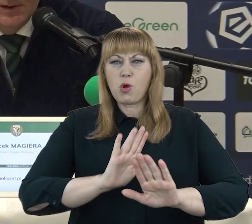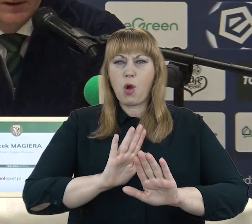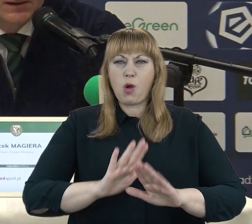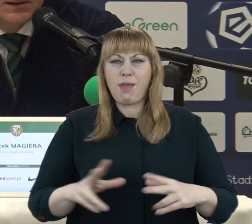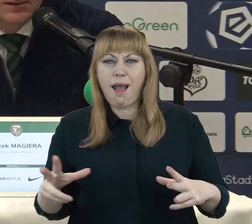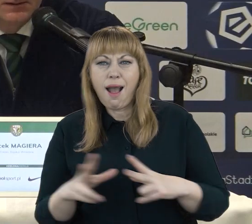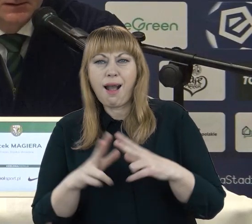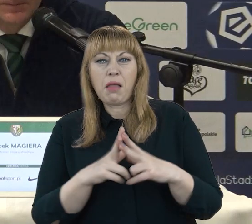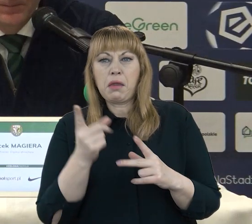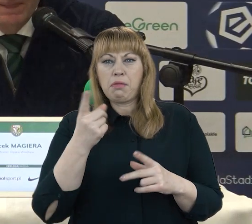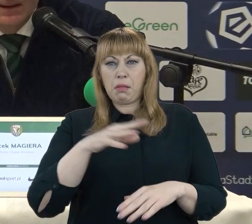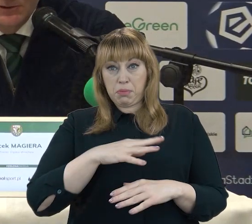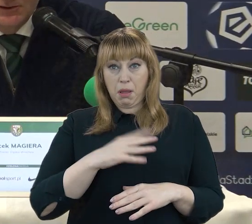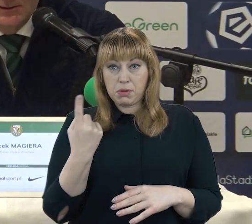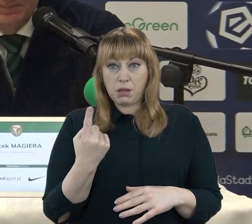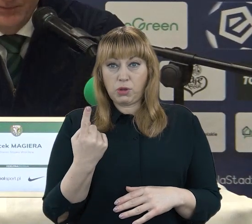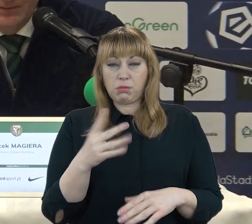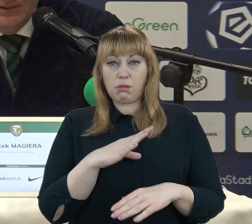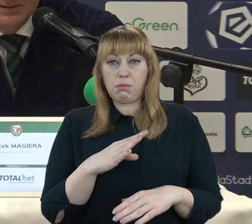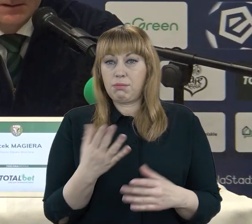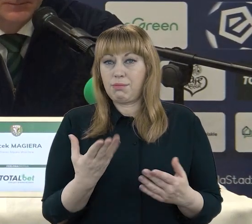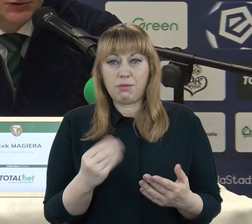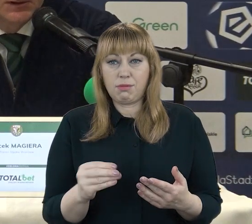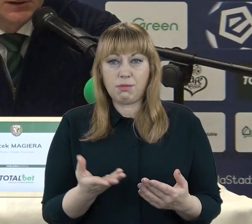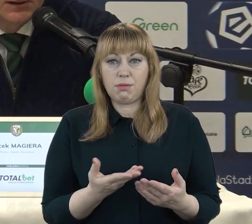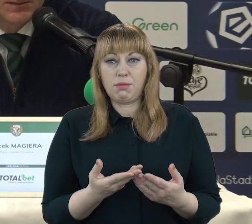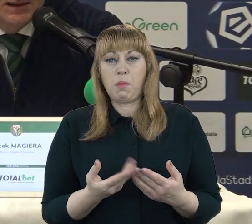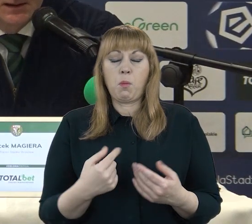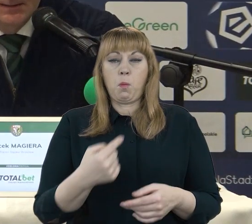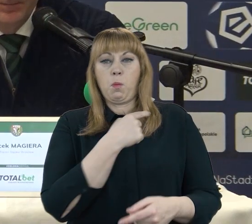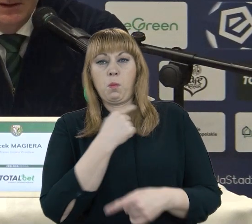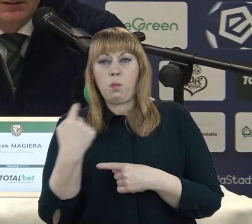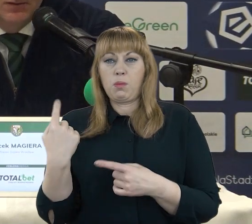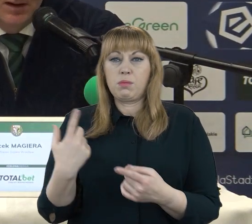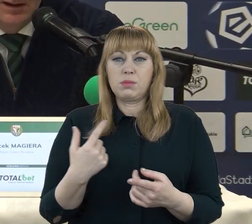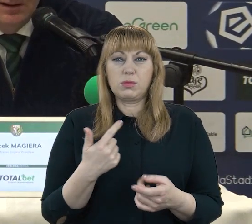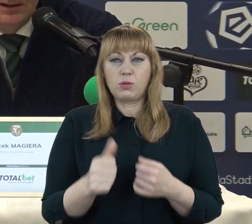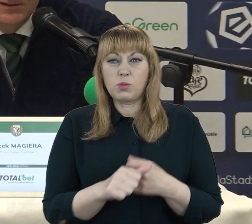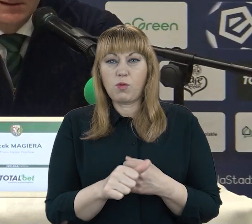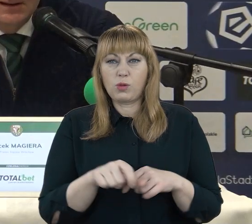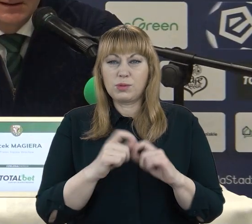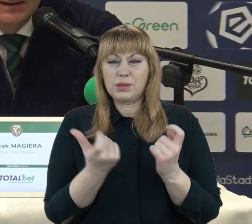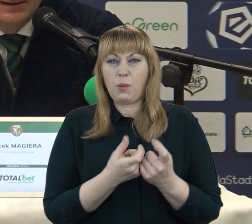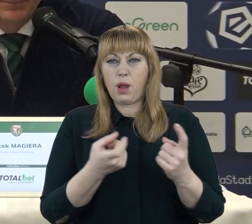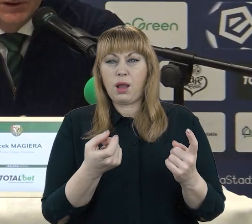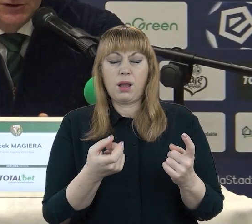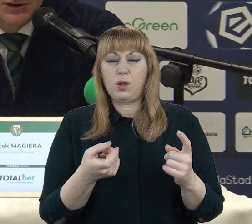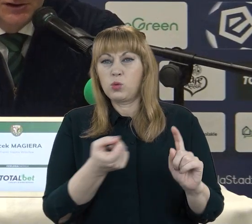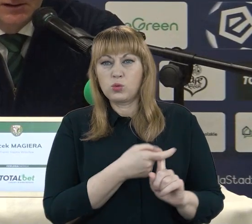bramka, decyduje o tym, czy bramka została puszczona, czy też nie. Indywidualna ocena dzisiejszych